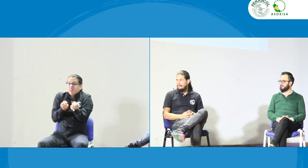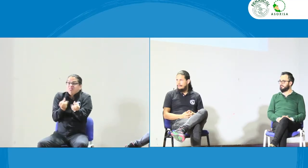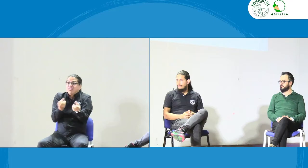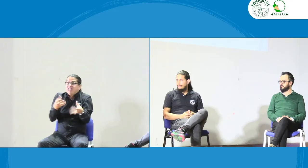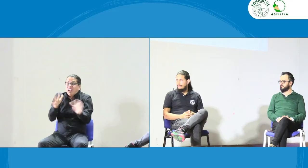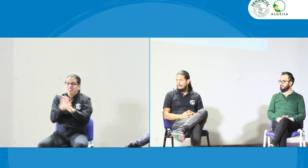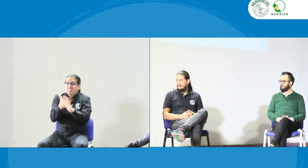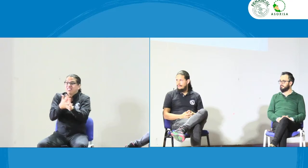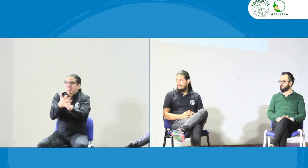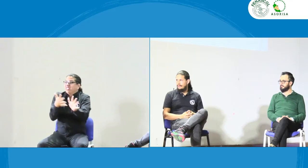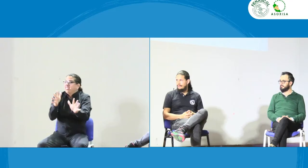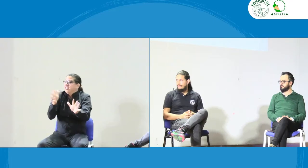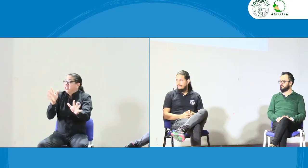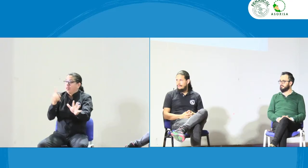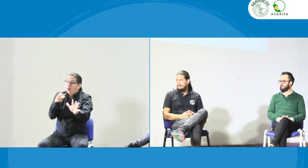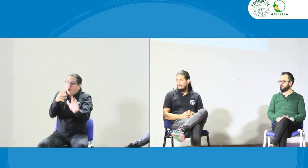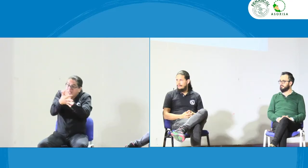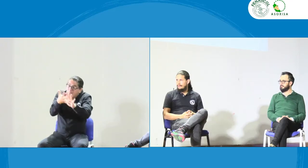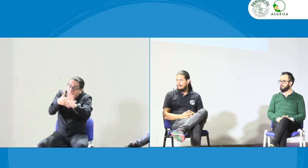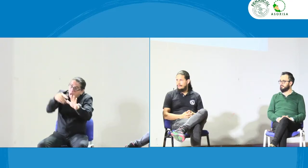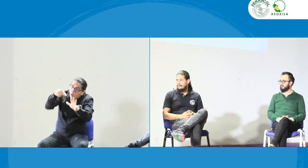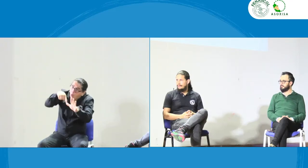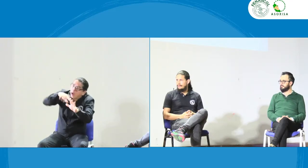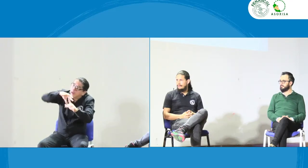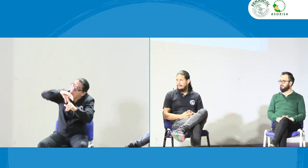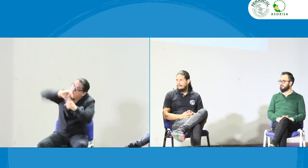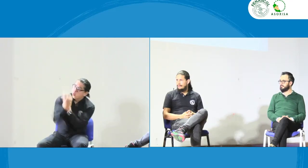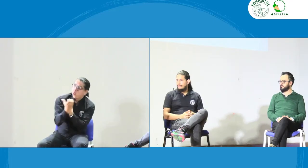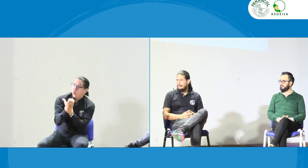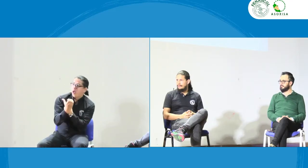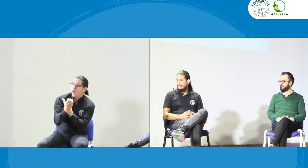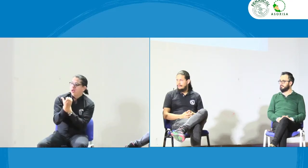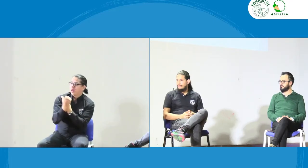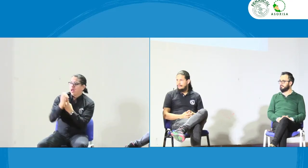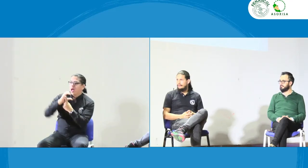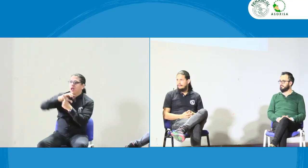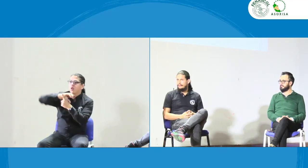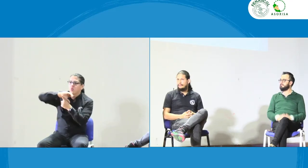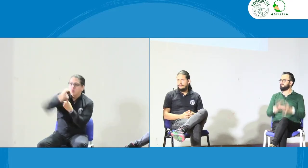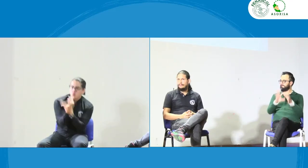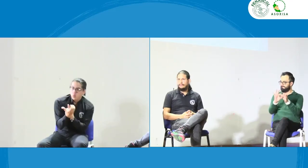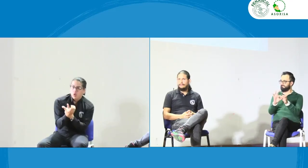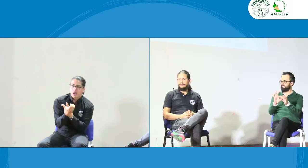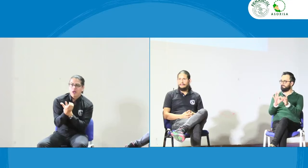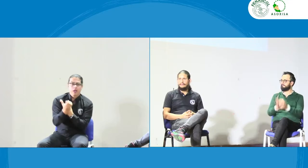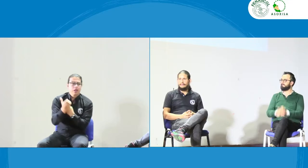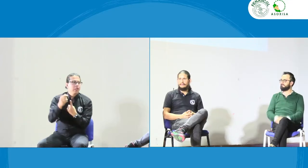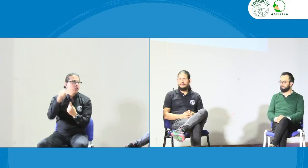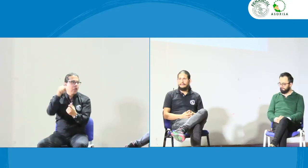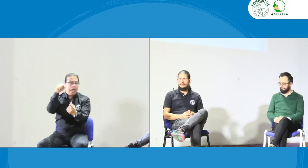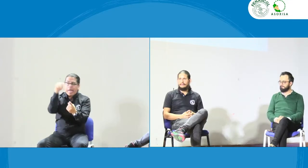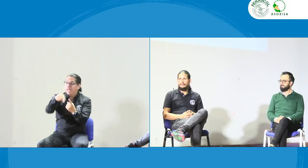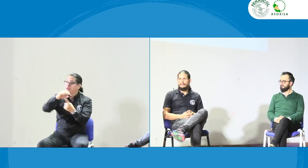comunidades mayoritarias pero aquí como es la lengua de señas estamos hablando también